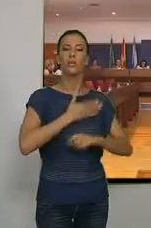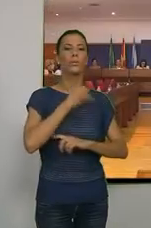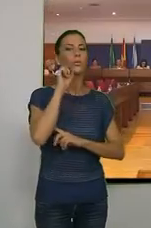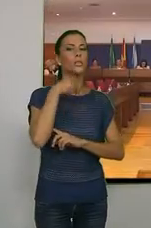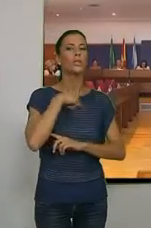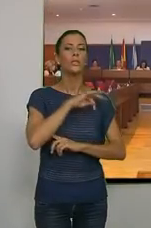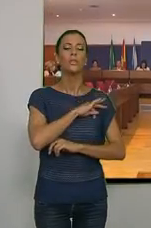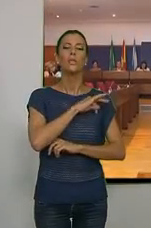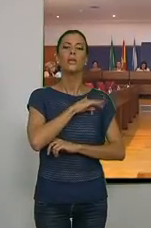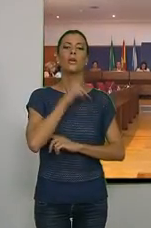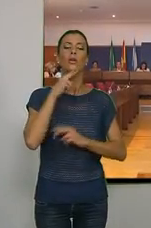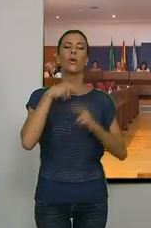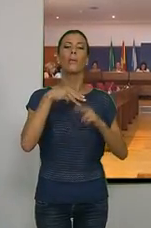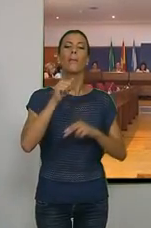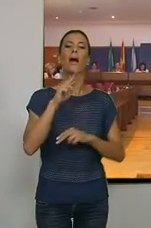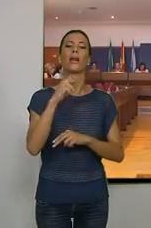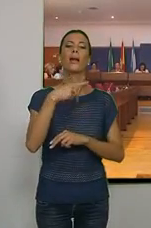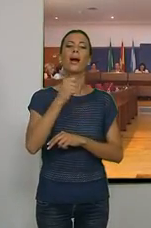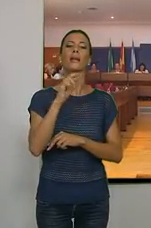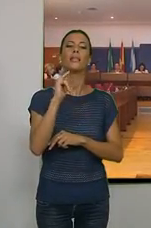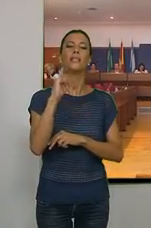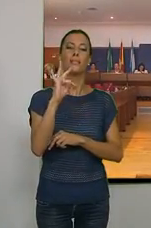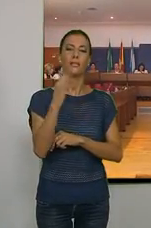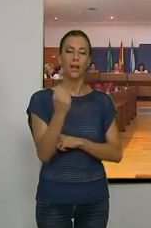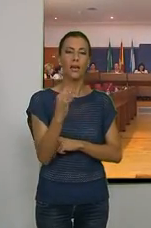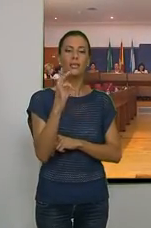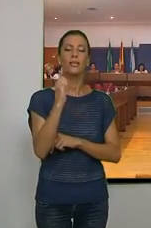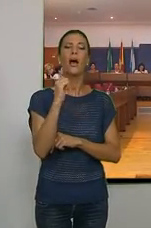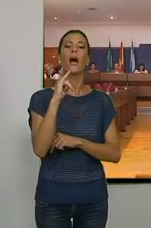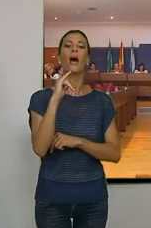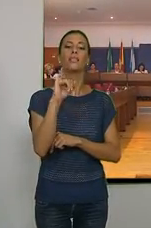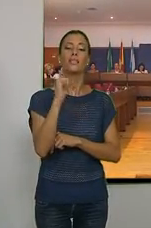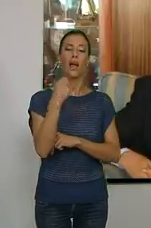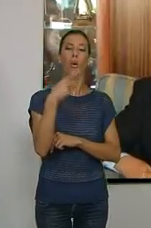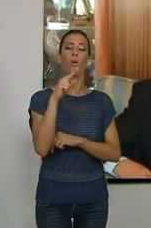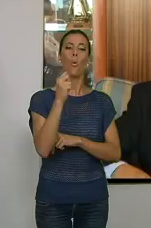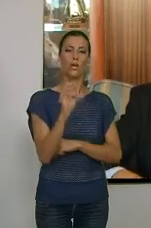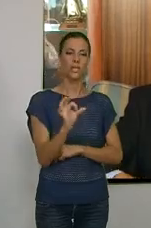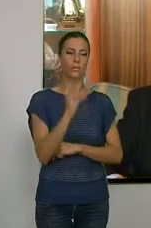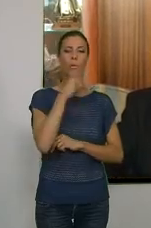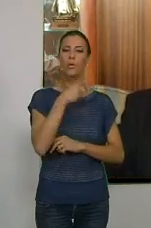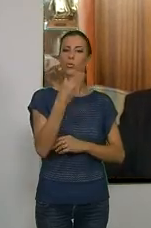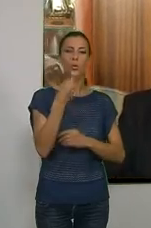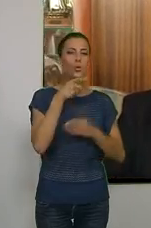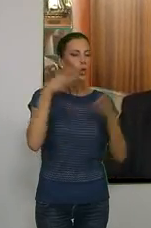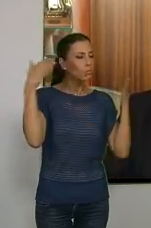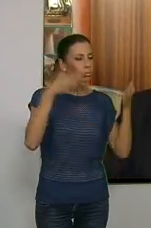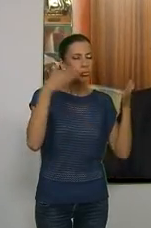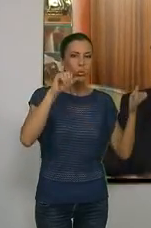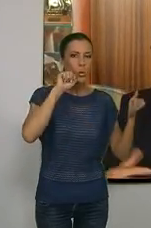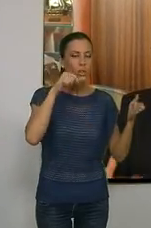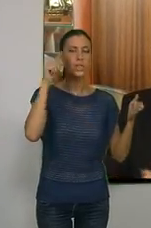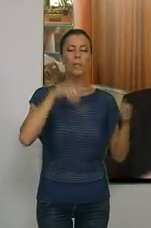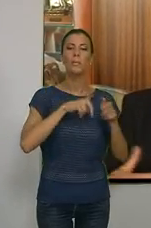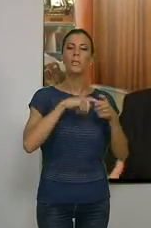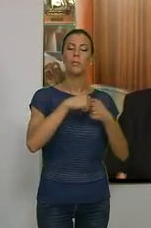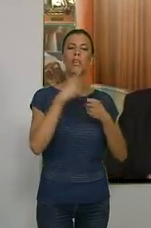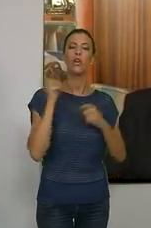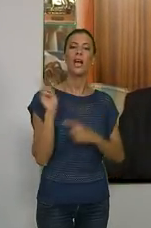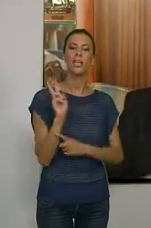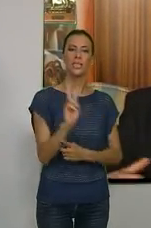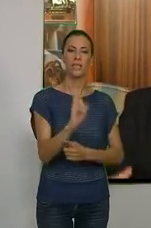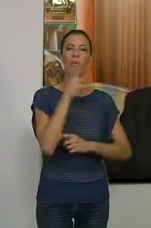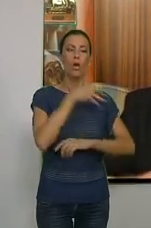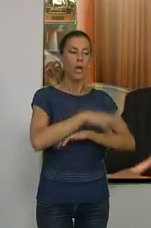motileño Margarita Changuas, sanitaria y muy involucrada en los temas sociales de Motril por su participación activa